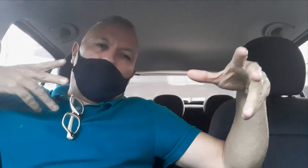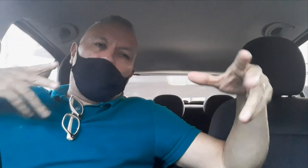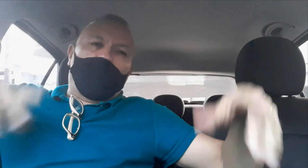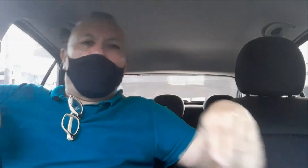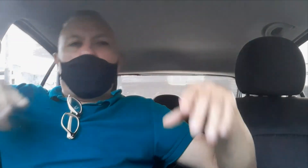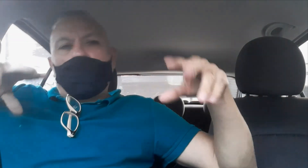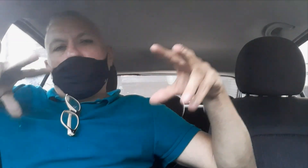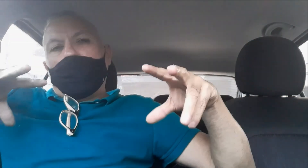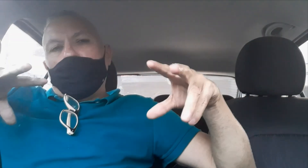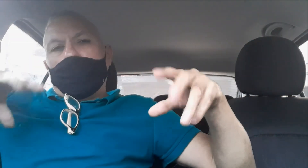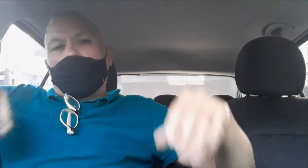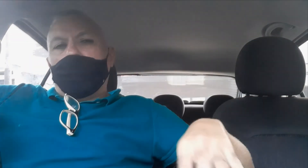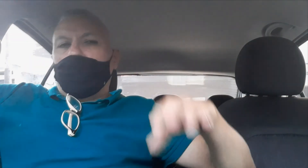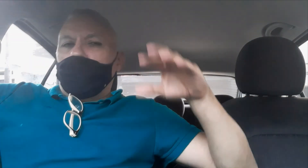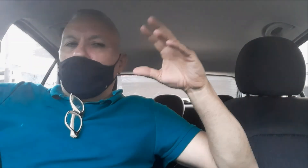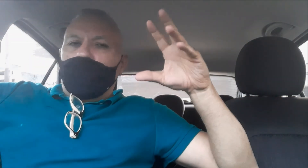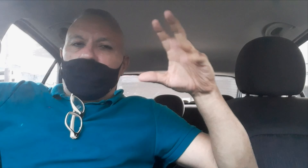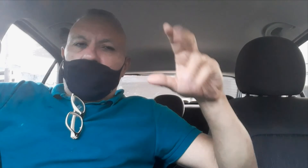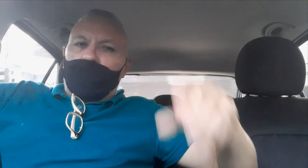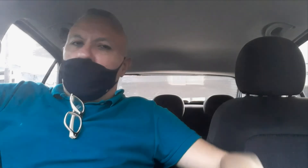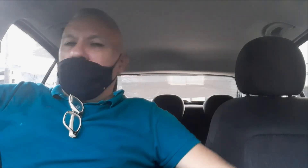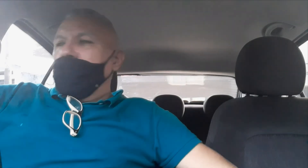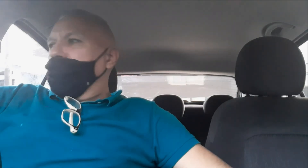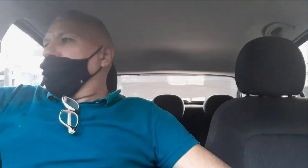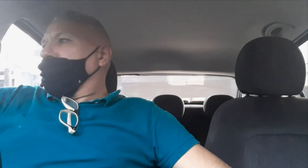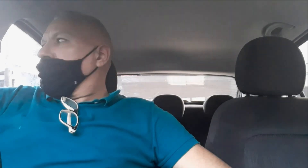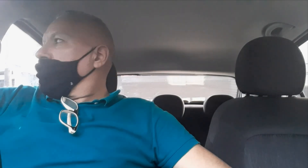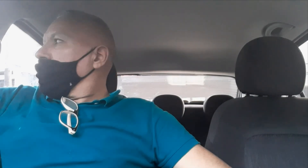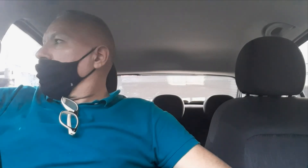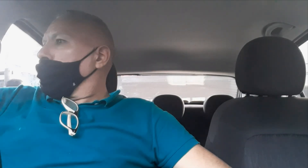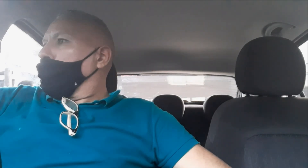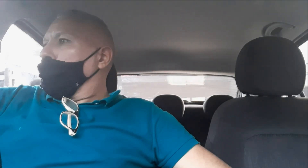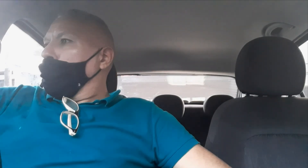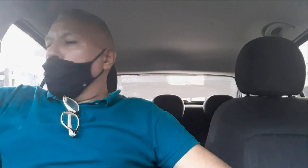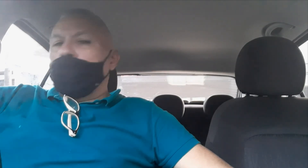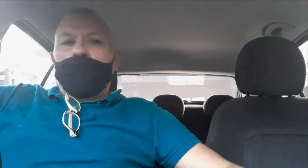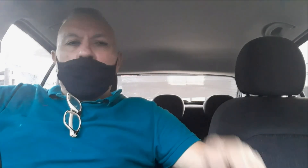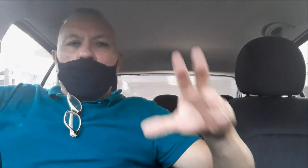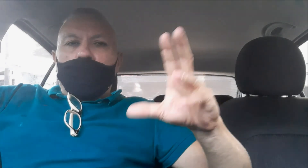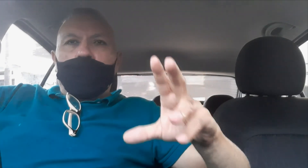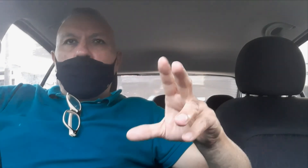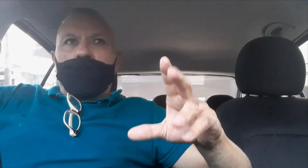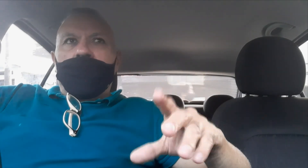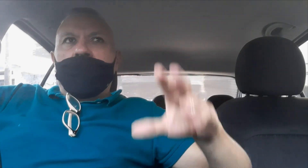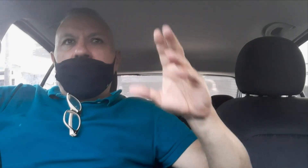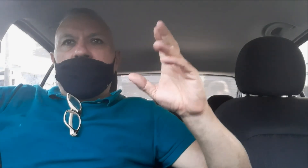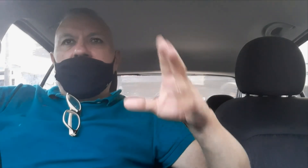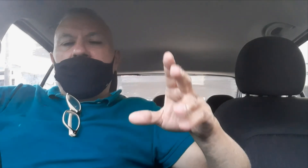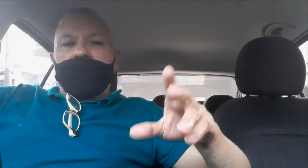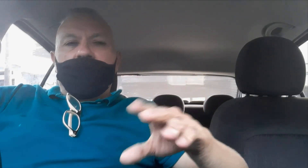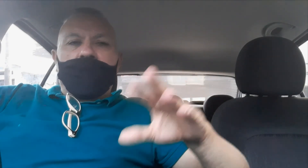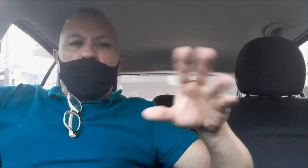De boa, de leve, curtindo Jesus, eu busquei essa luz,